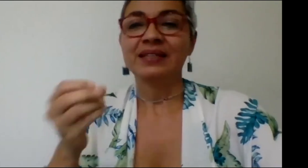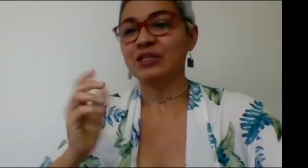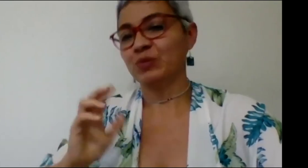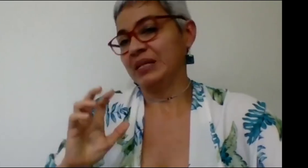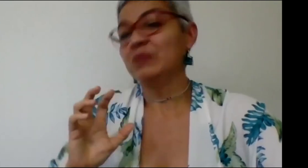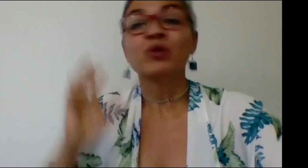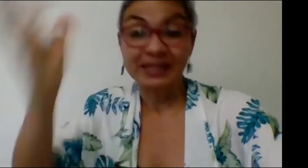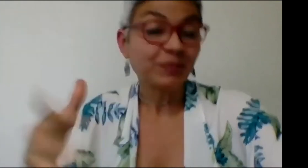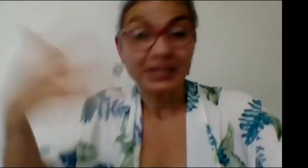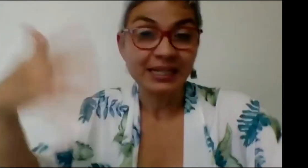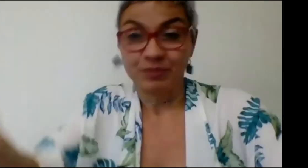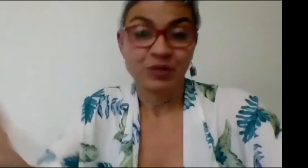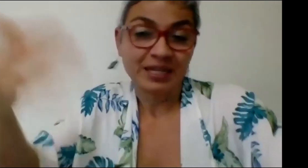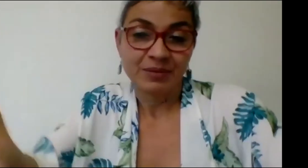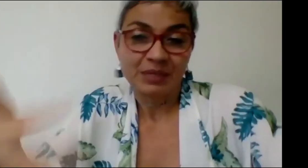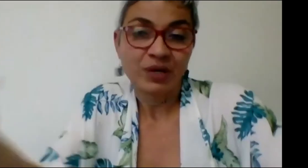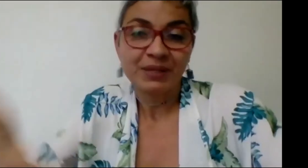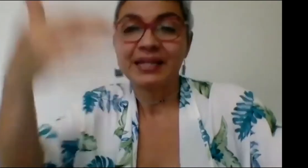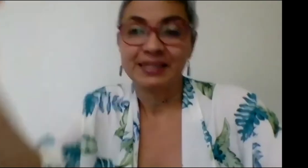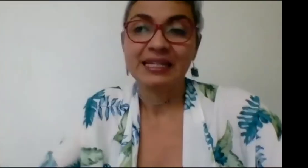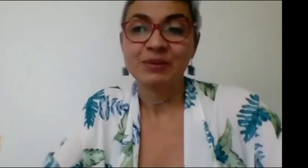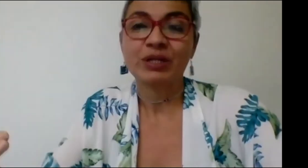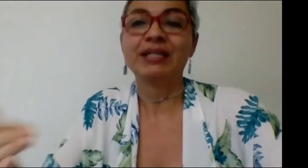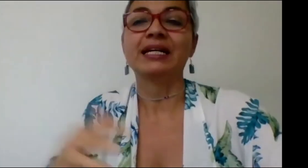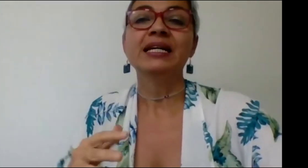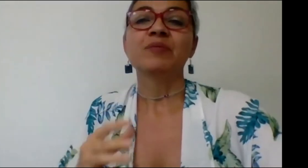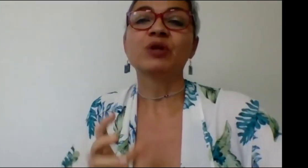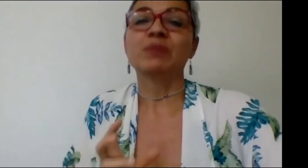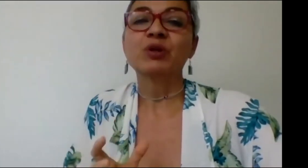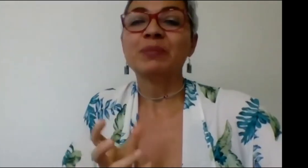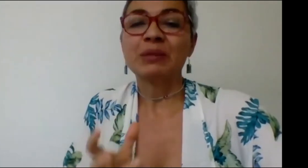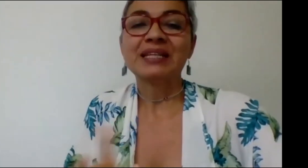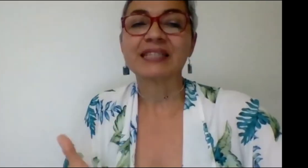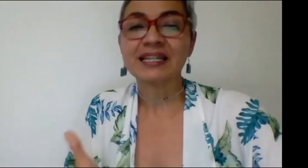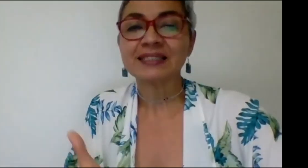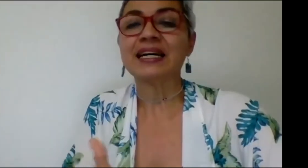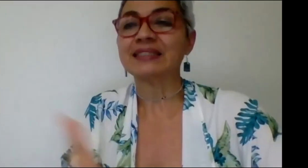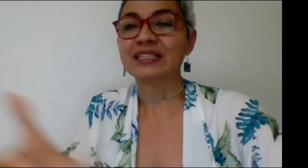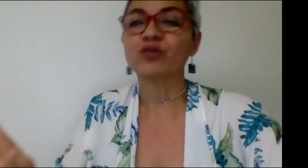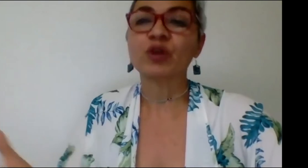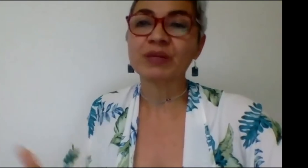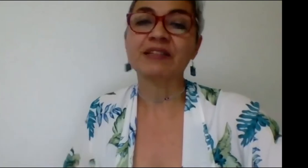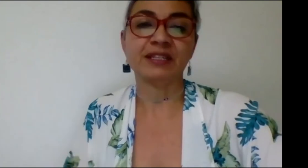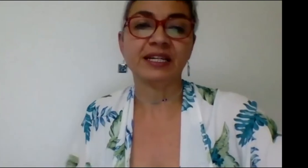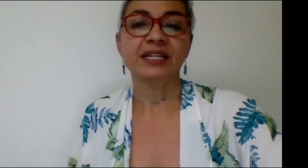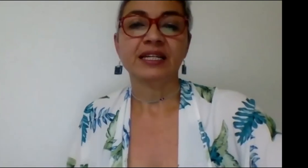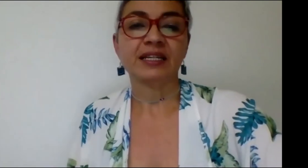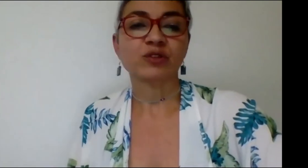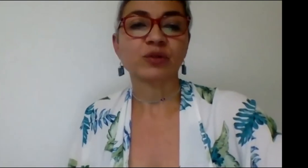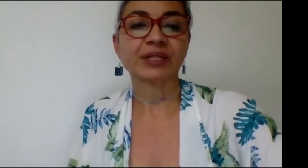importante aprenderla porque se puede aprender y es mejor hablarla pero también porque permite acercarse a estas formas de vida sorda